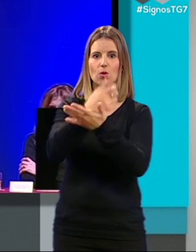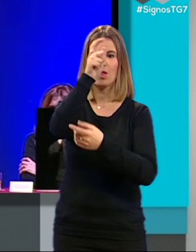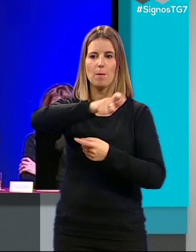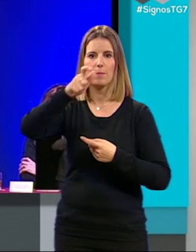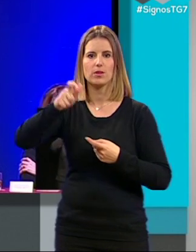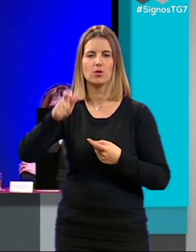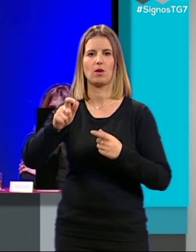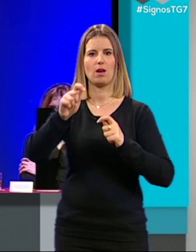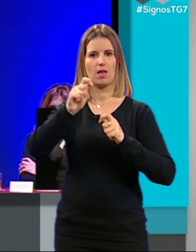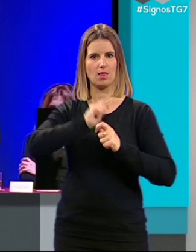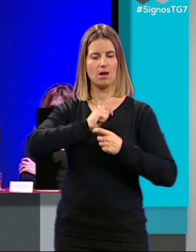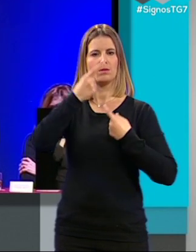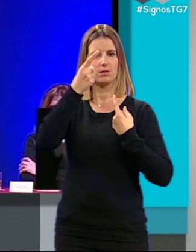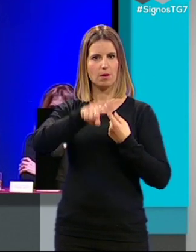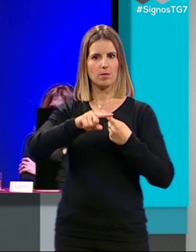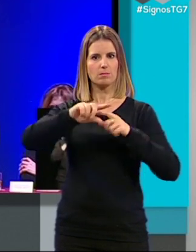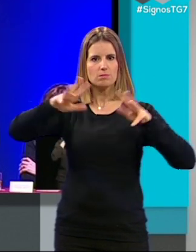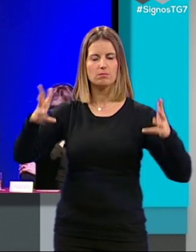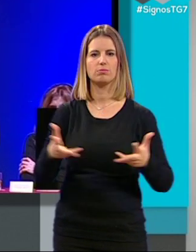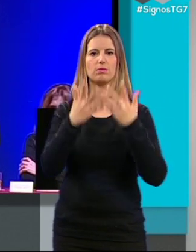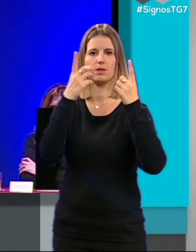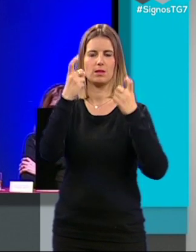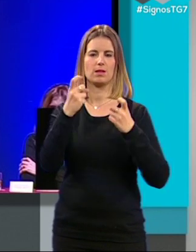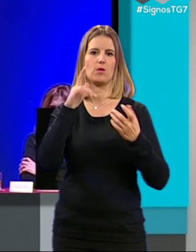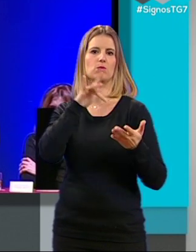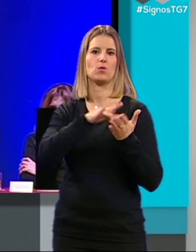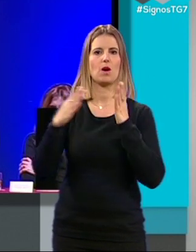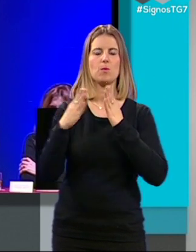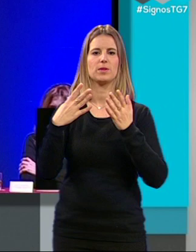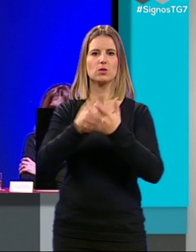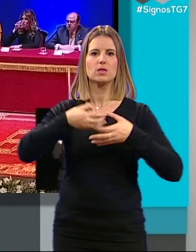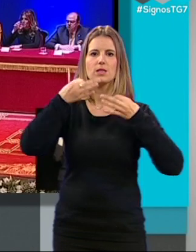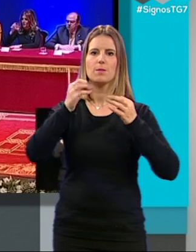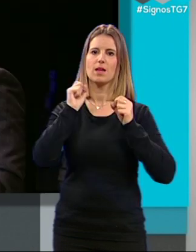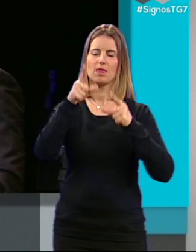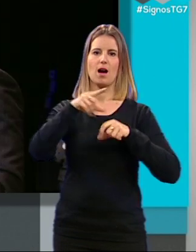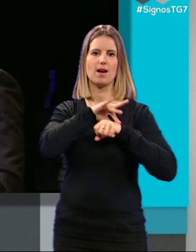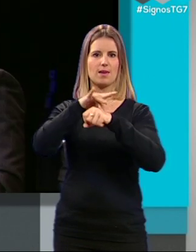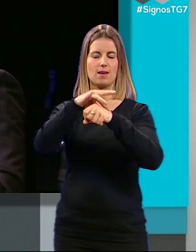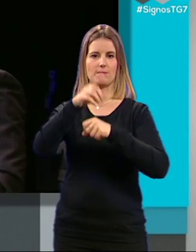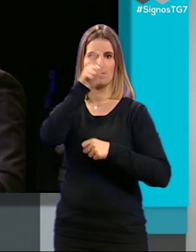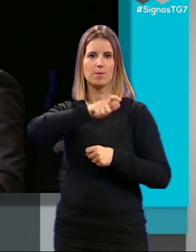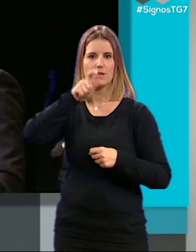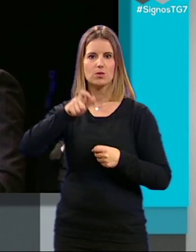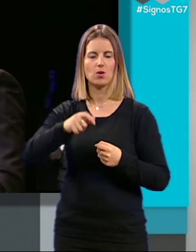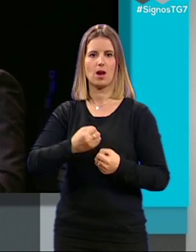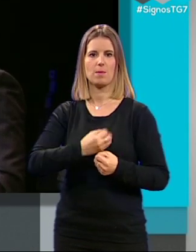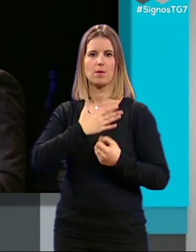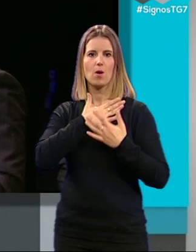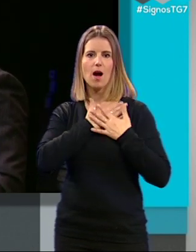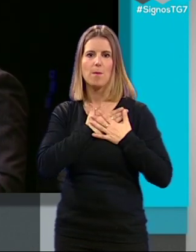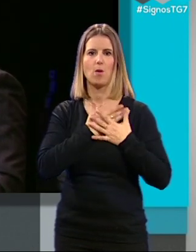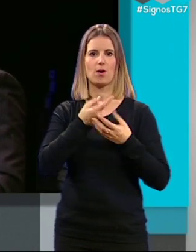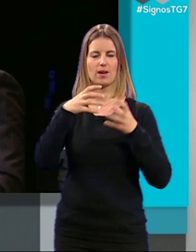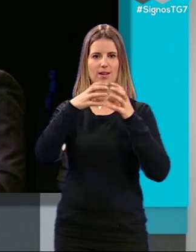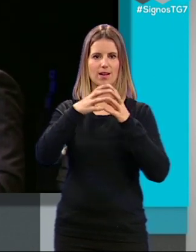que le han dado también el empuje necesario en cada momento, que le han dado esplendor. Son personas que aman a Granada, que